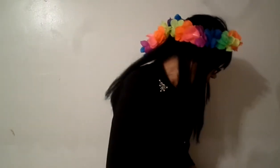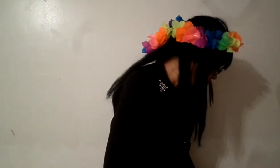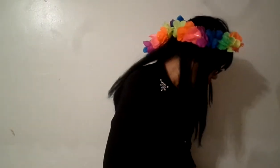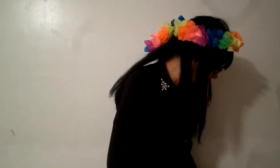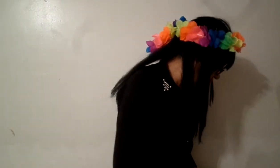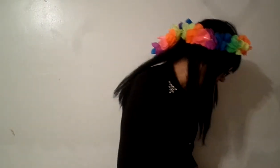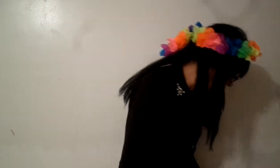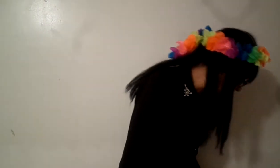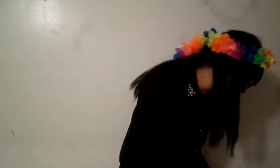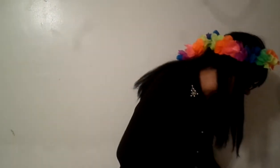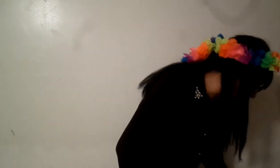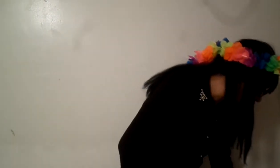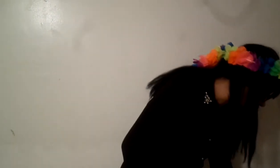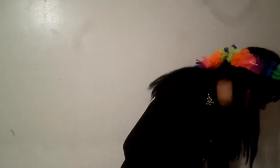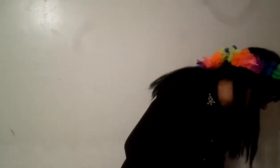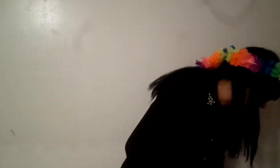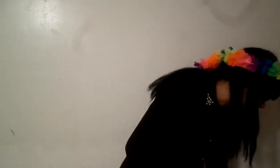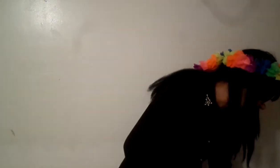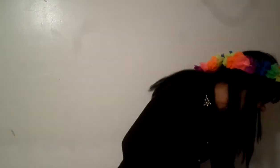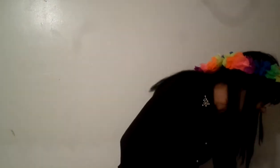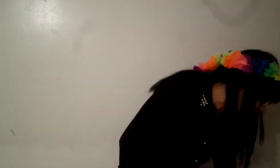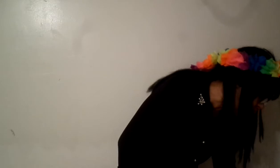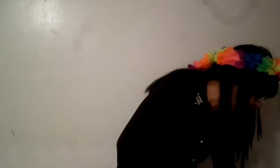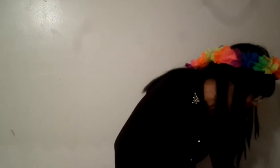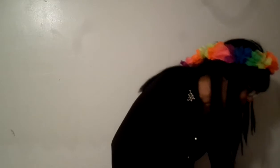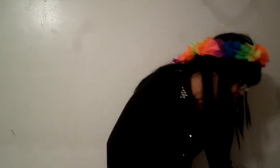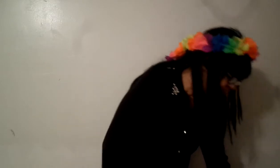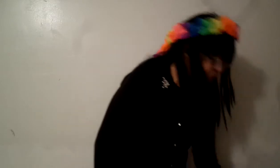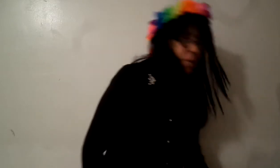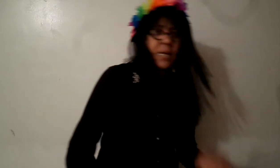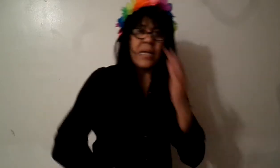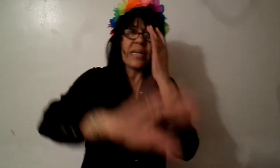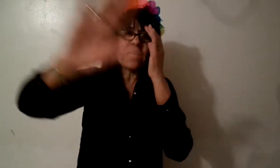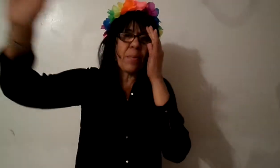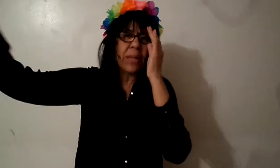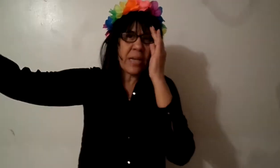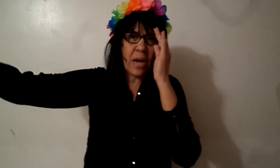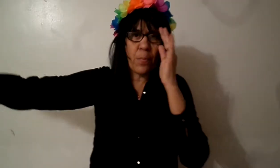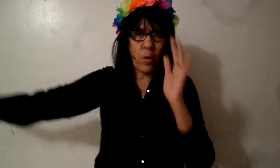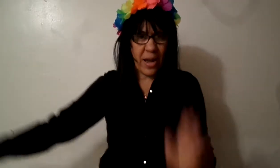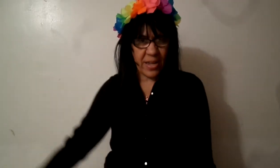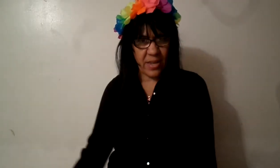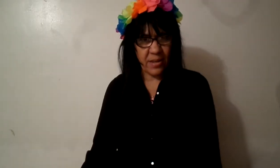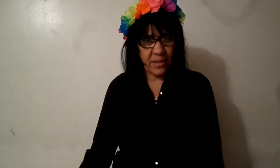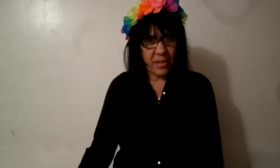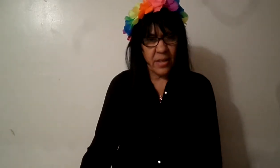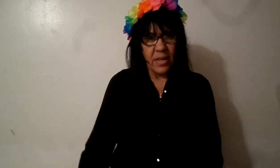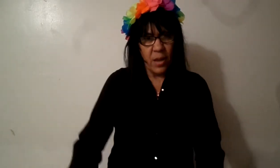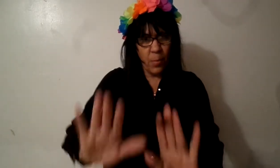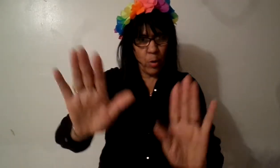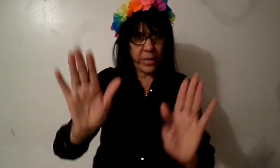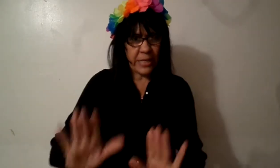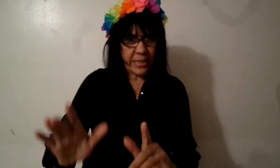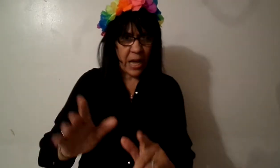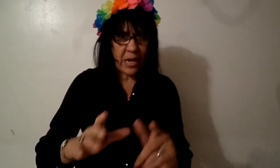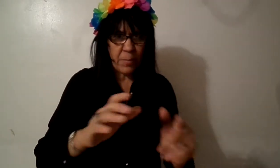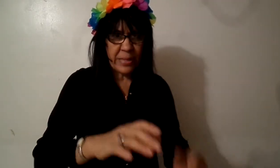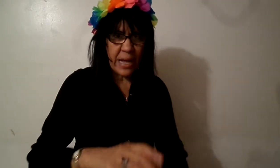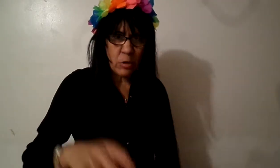como te iba diciendo es bonito ser evangelista de boca irte a predicar por ahí porque te están invitando